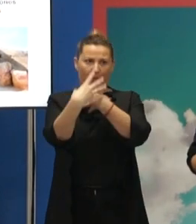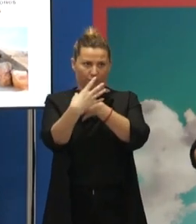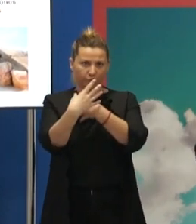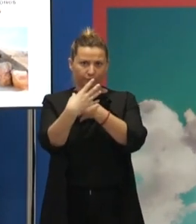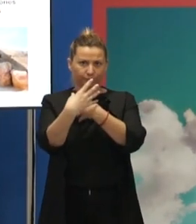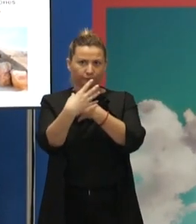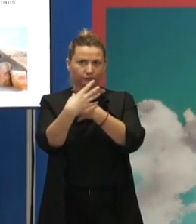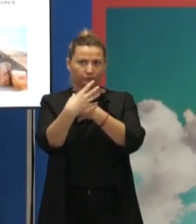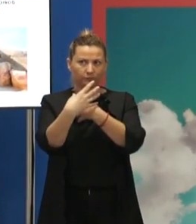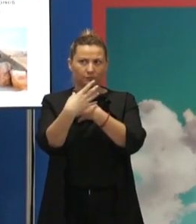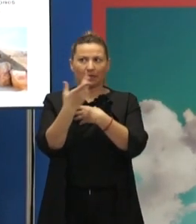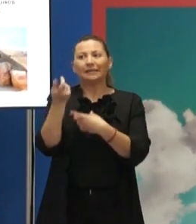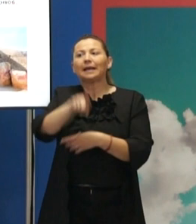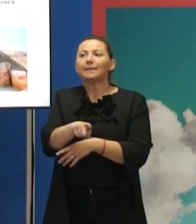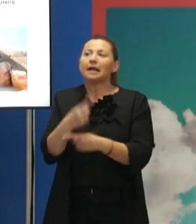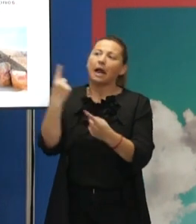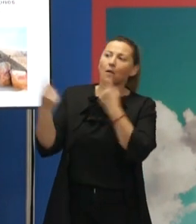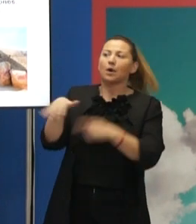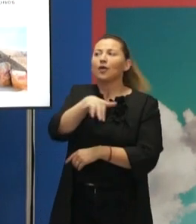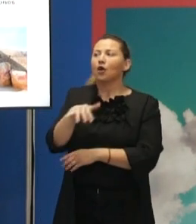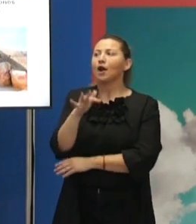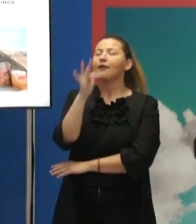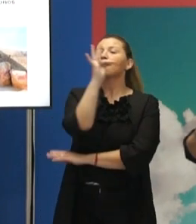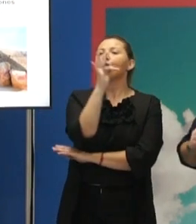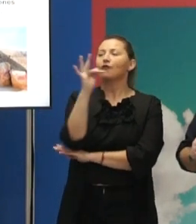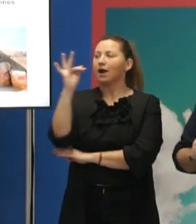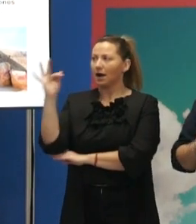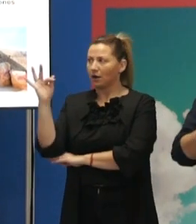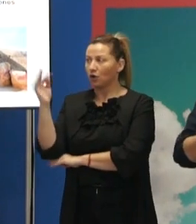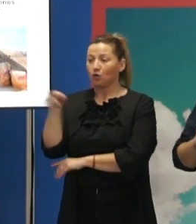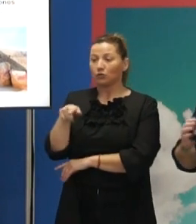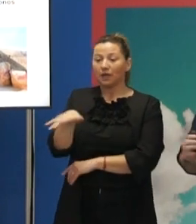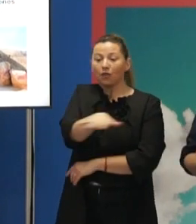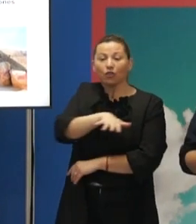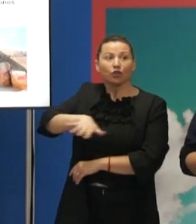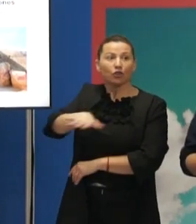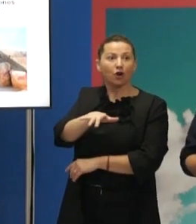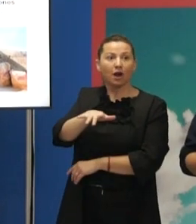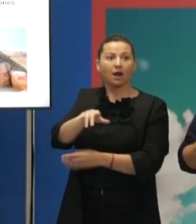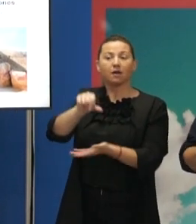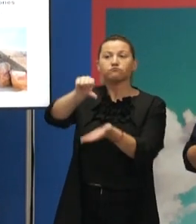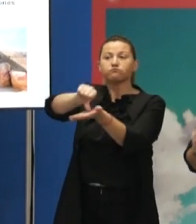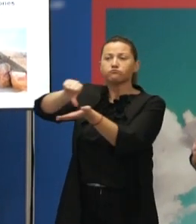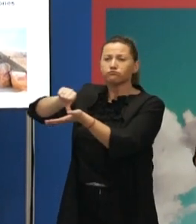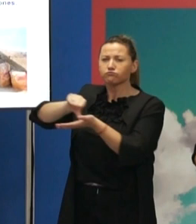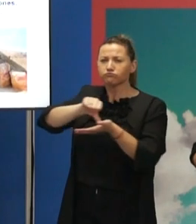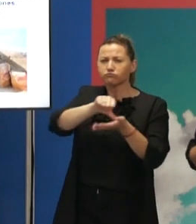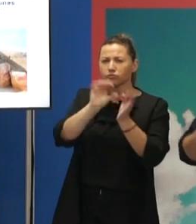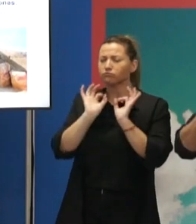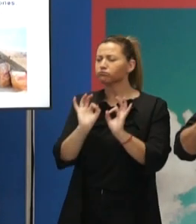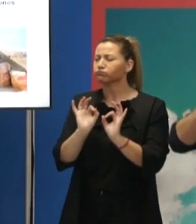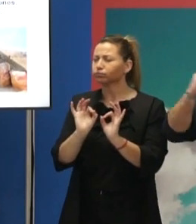sitios como de contextos funerarios. Además, el hecho de estar situados en determinados puntos del territorio, siempre se ha pensado,